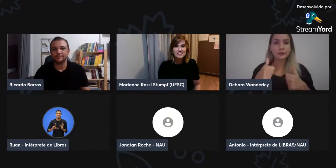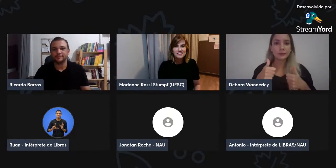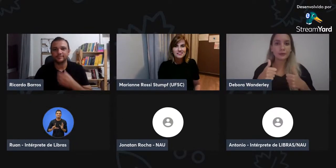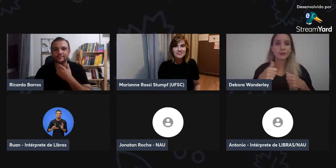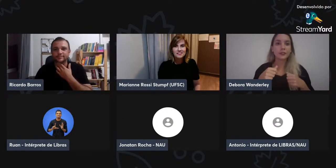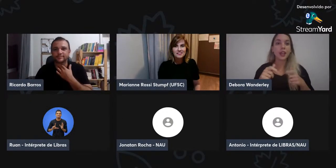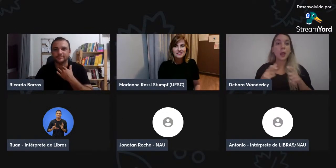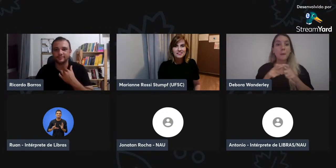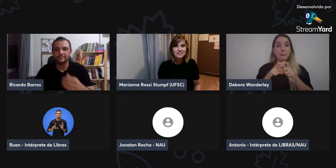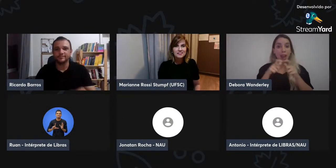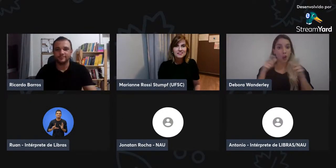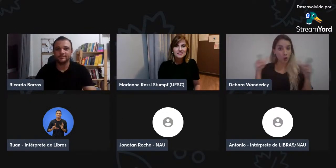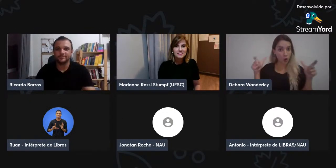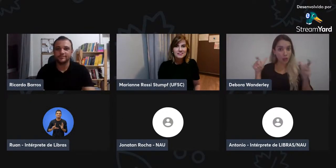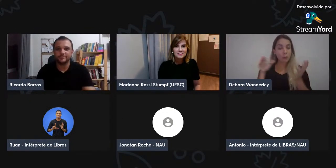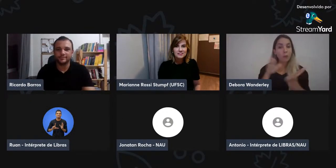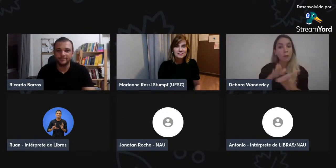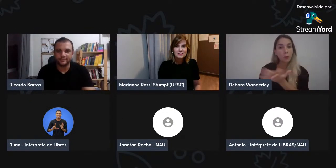literatura surda?